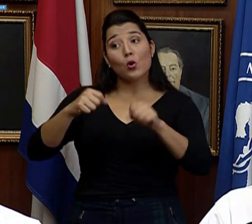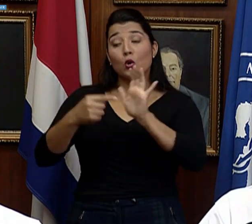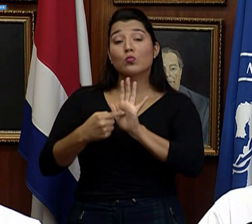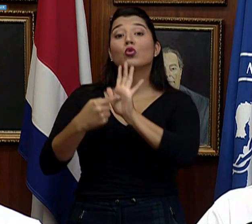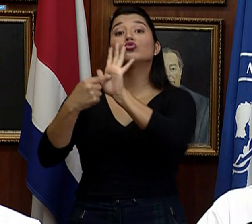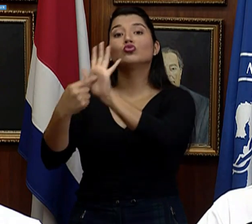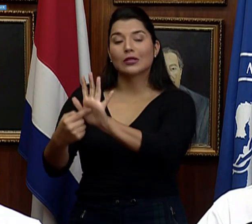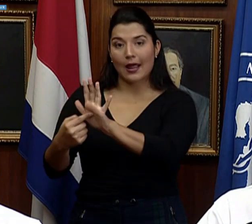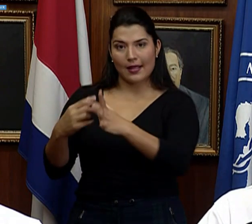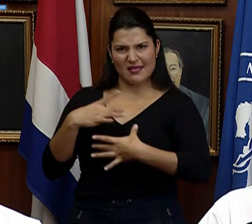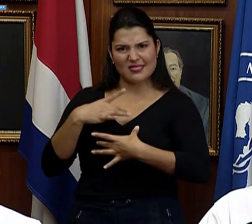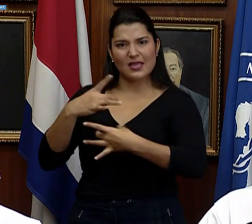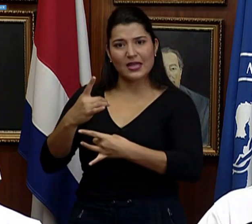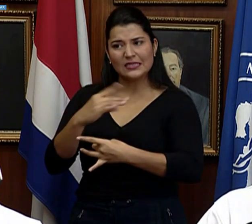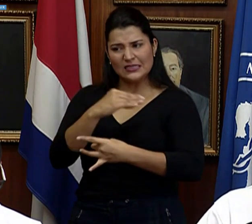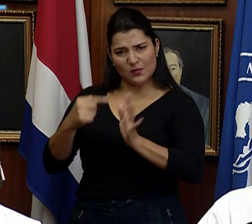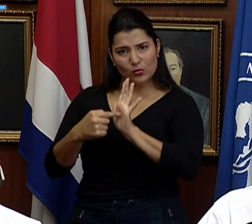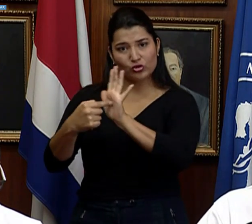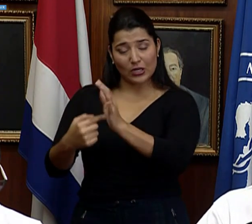interés en el apoyo,